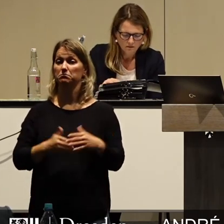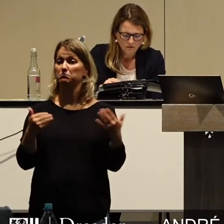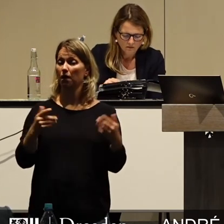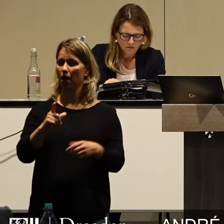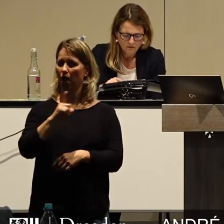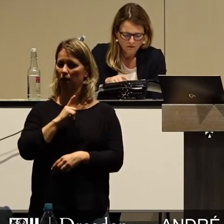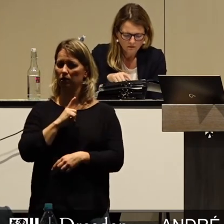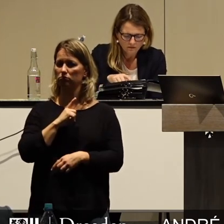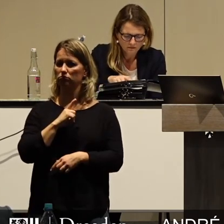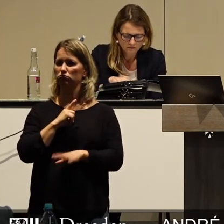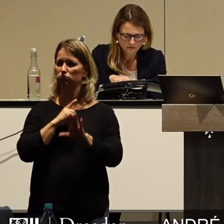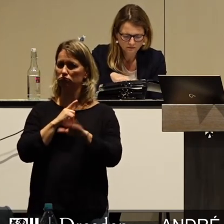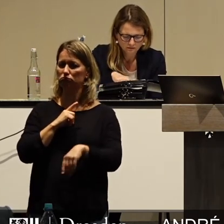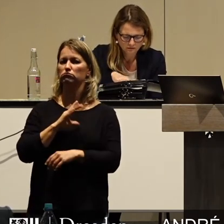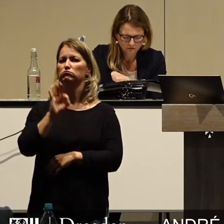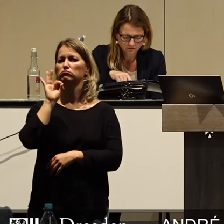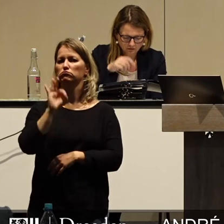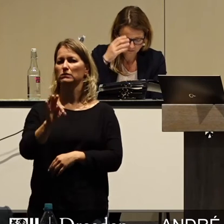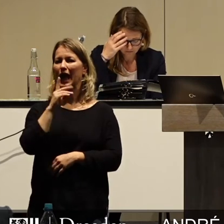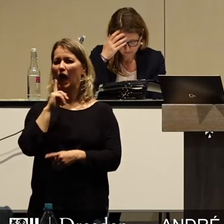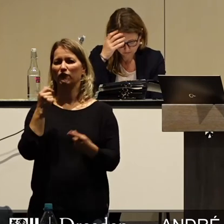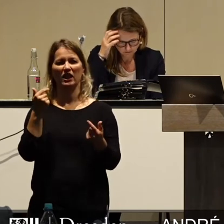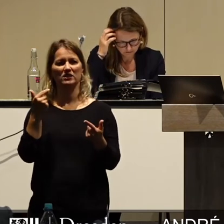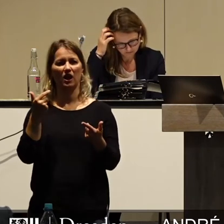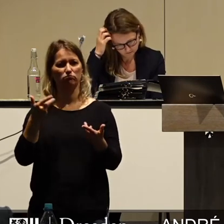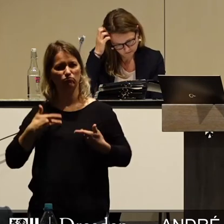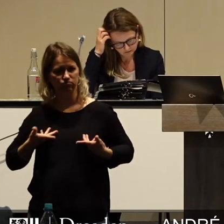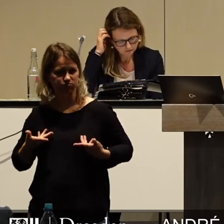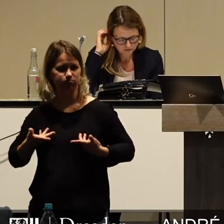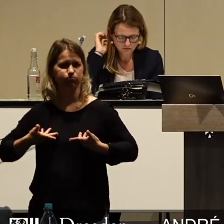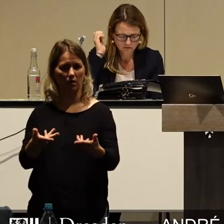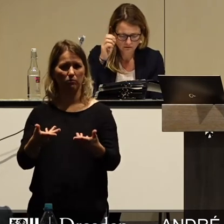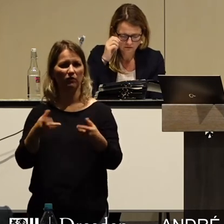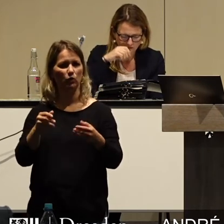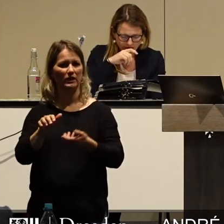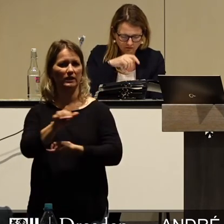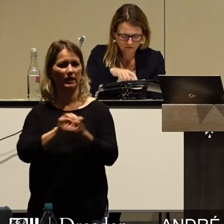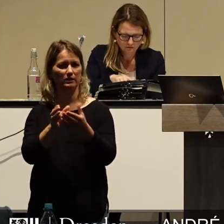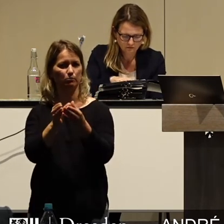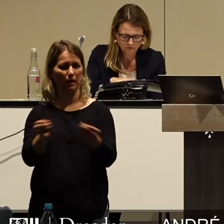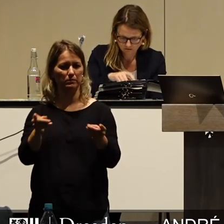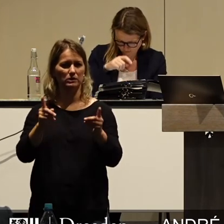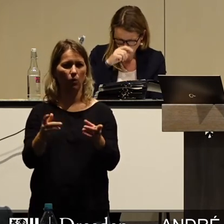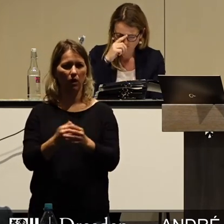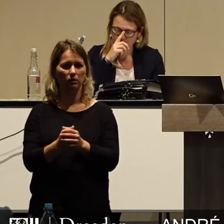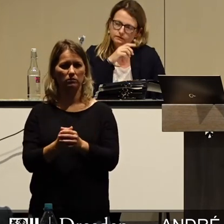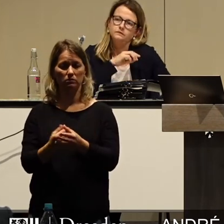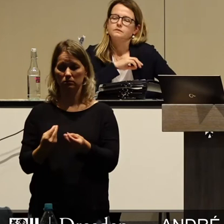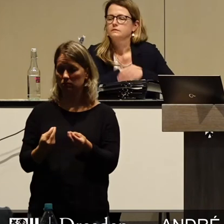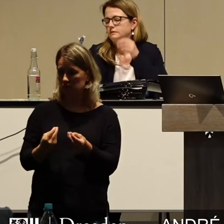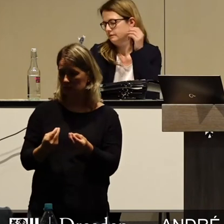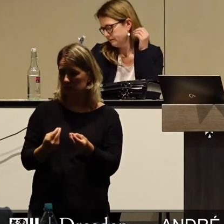ordentlichen finanziellen Wumms zur Krisenbewältigung beizutragen, kommt noch nicht mal